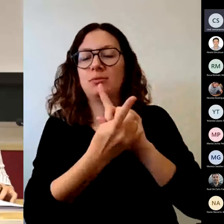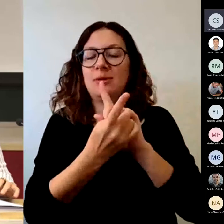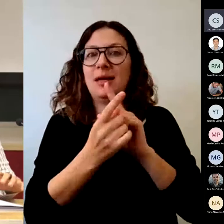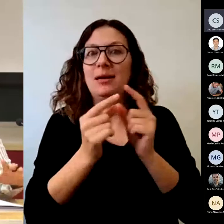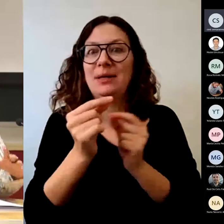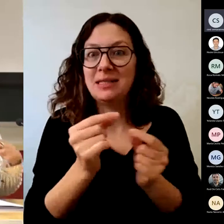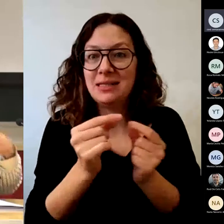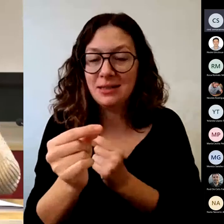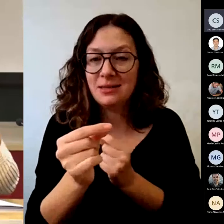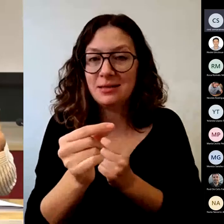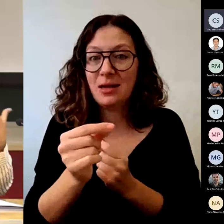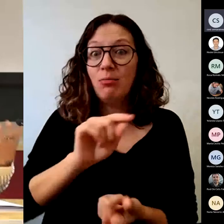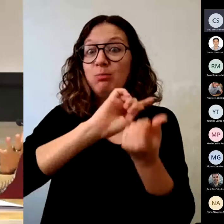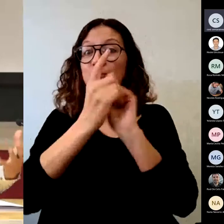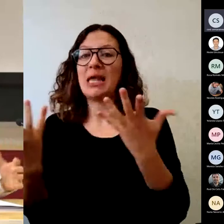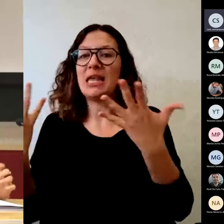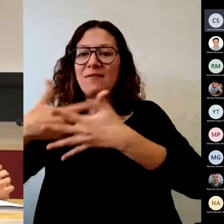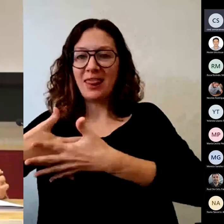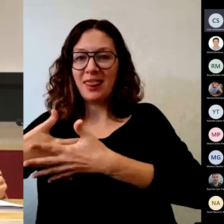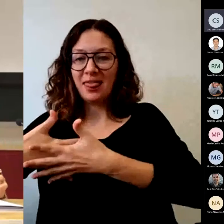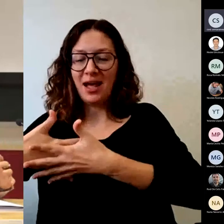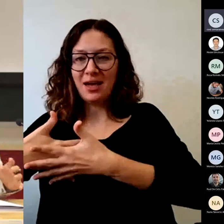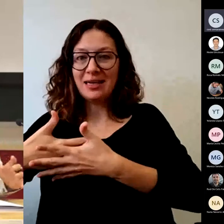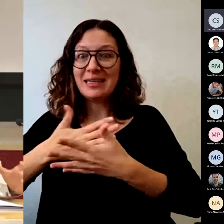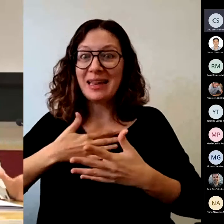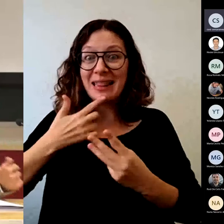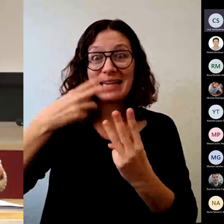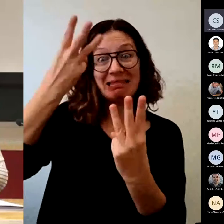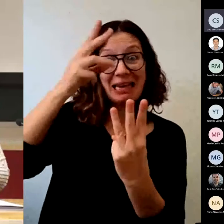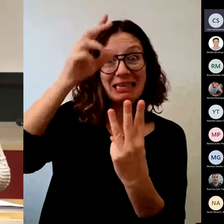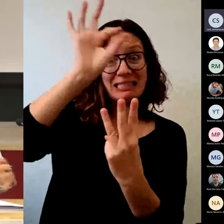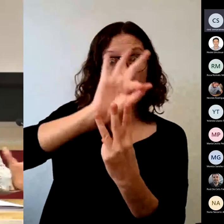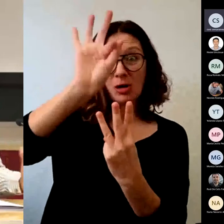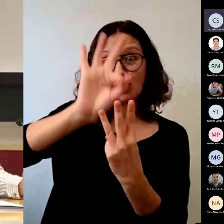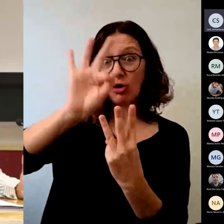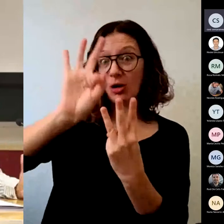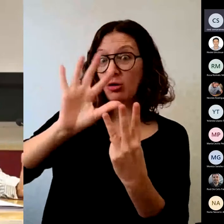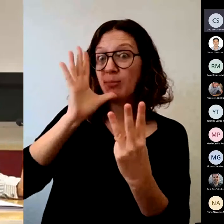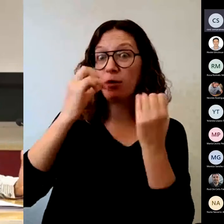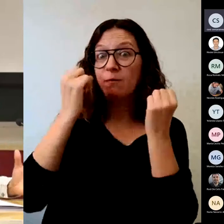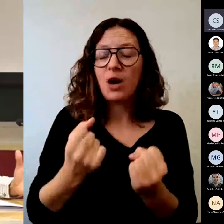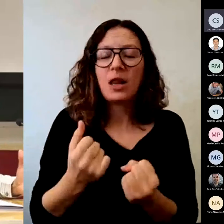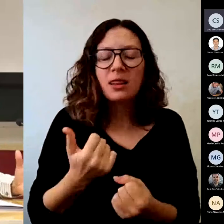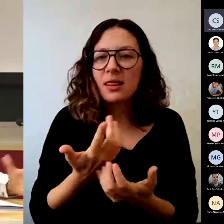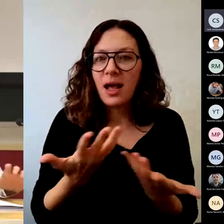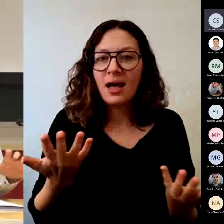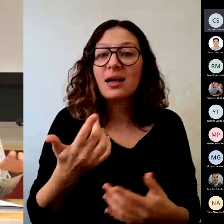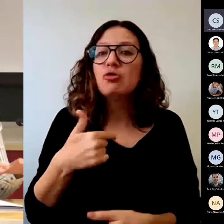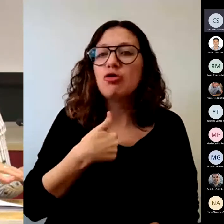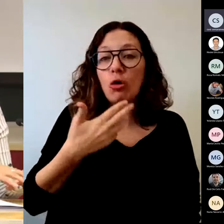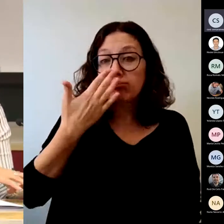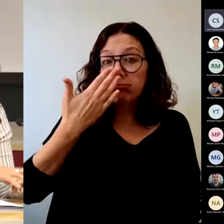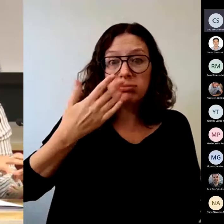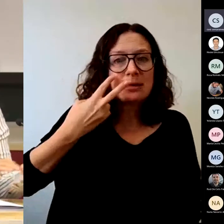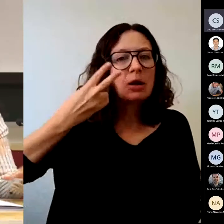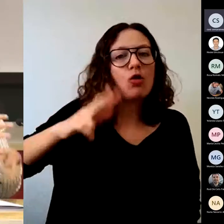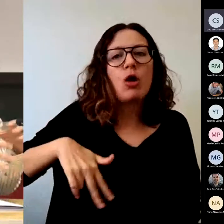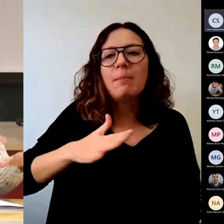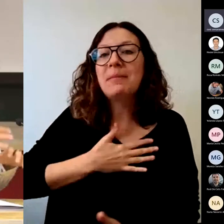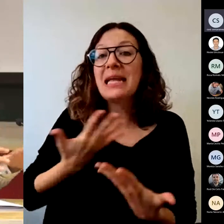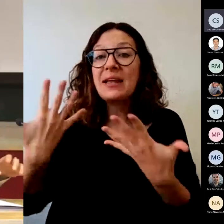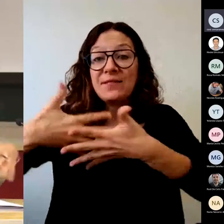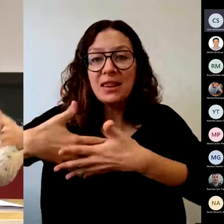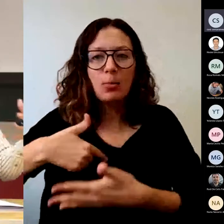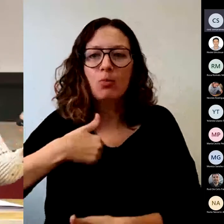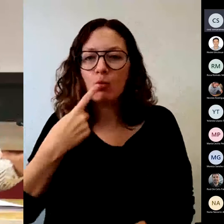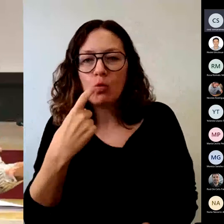manera. Ahí, por ejemplo, yo tengo personalmente que reconocer que la docencia híbrida me cuesta. Sin embargo, pues parece